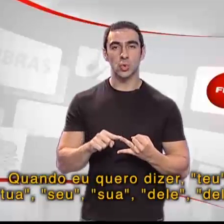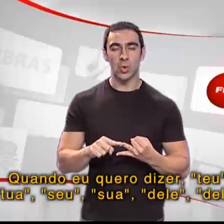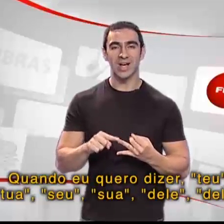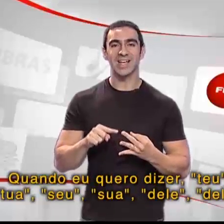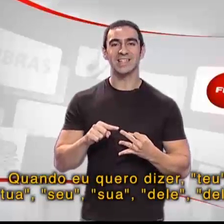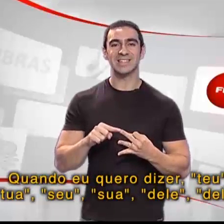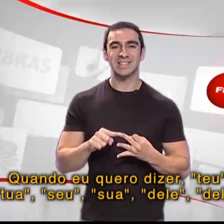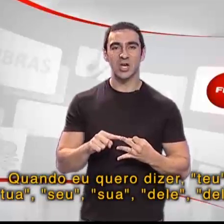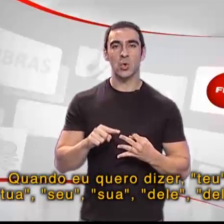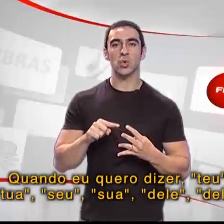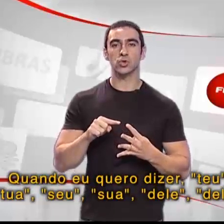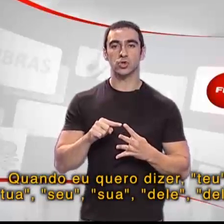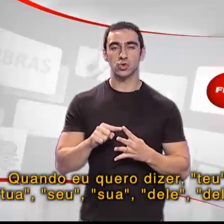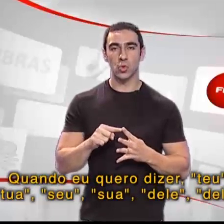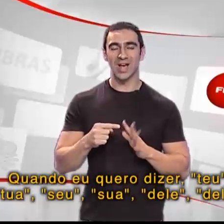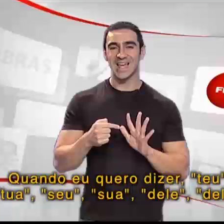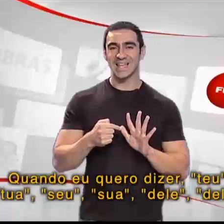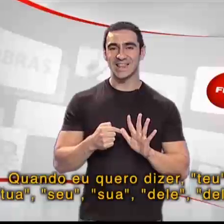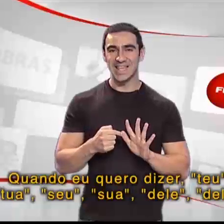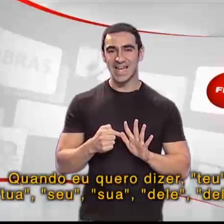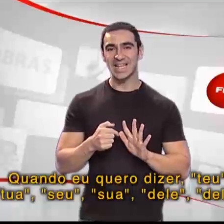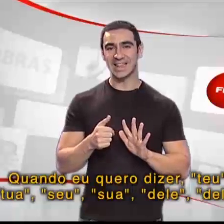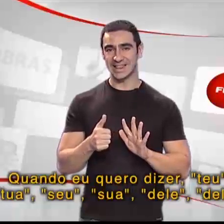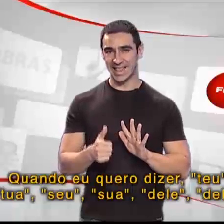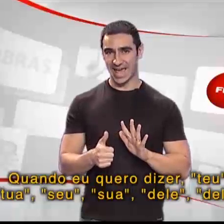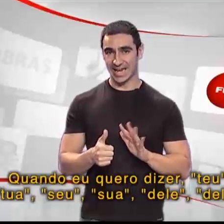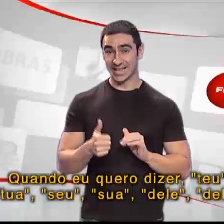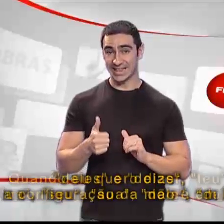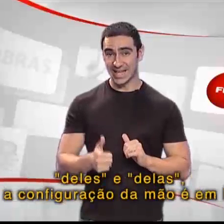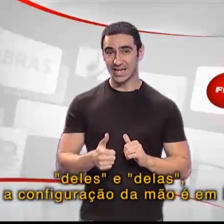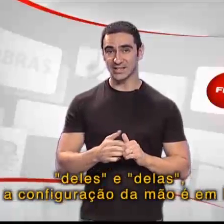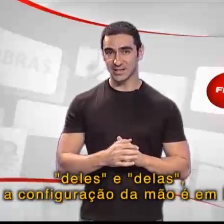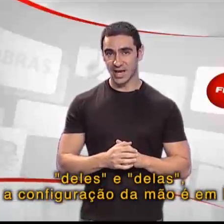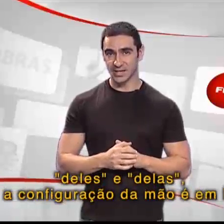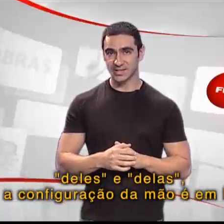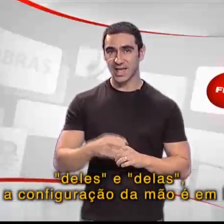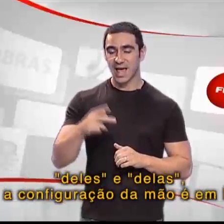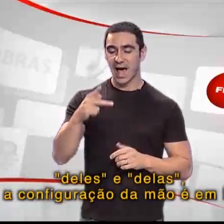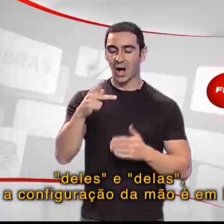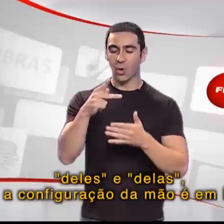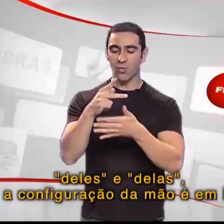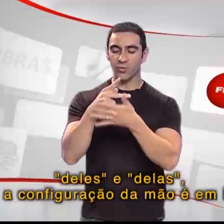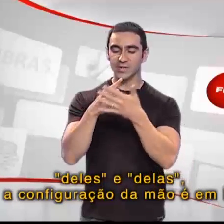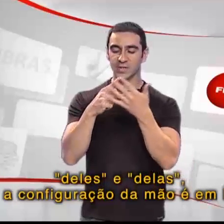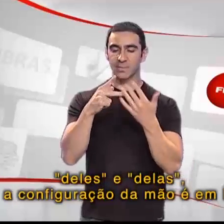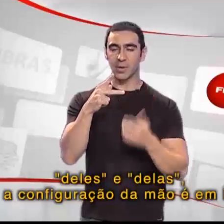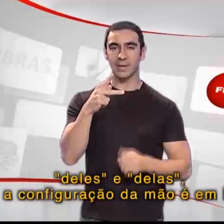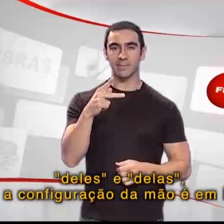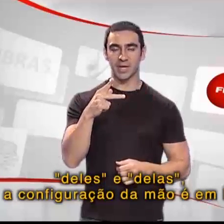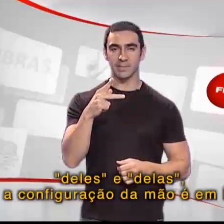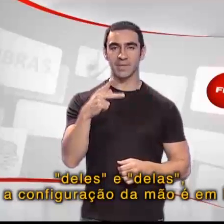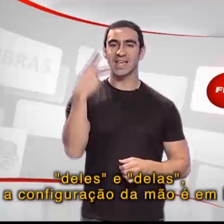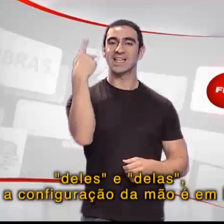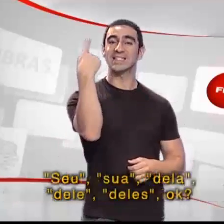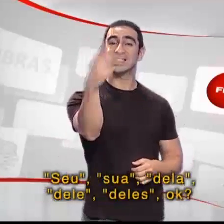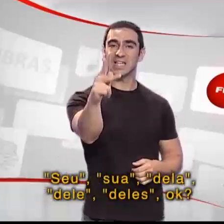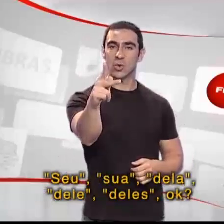tua, seu, sua, dele, dela, deles e delas, A configuração da mão é em P. Seu,